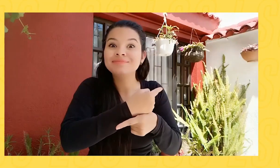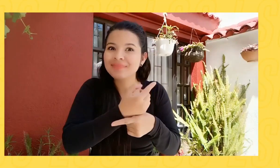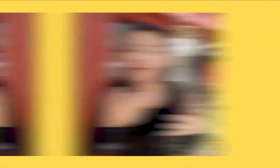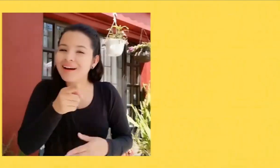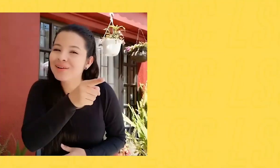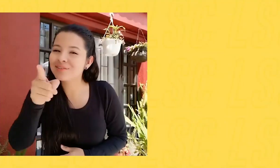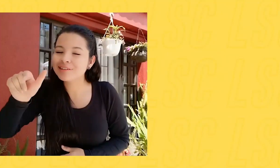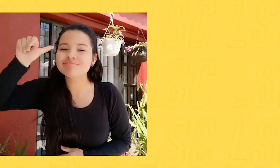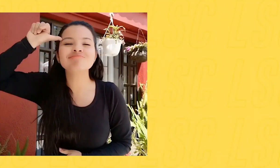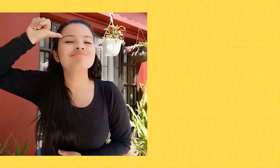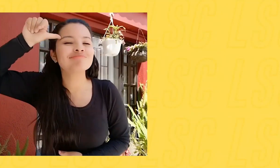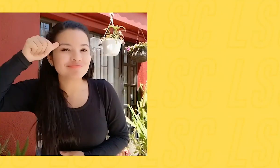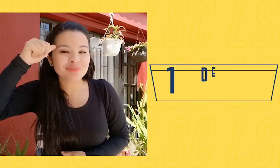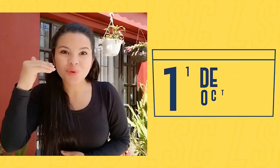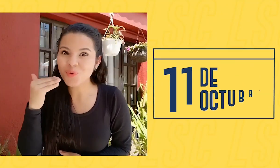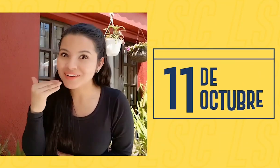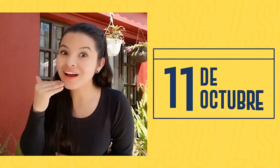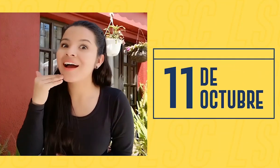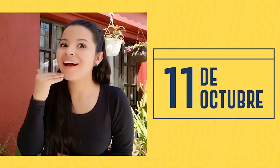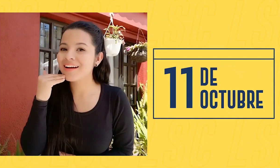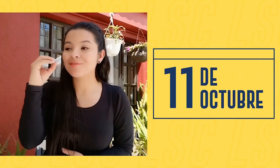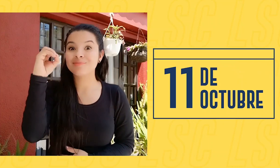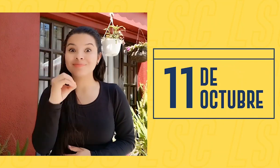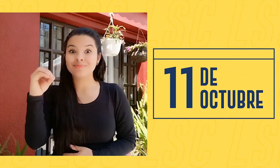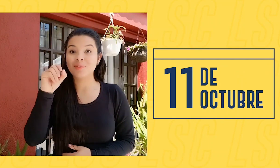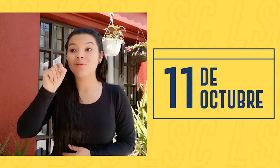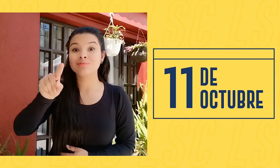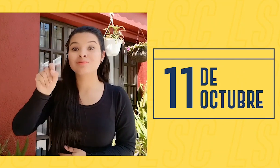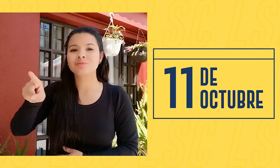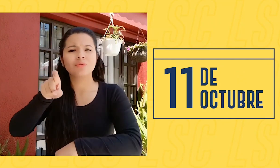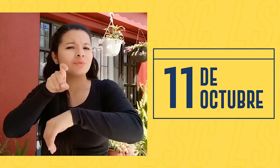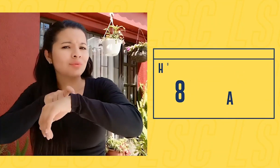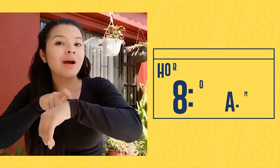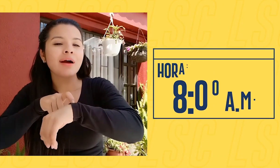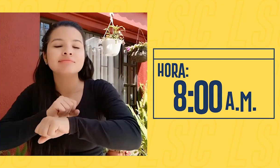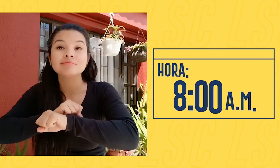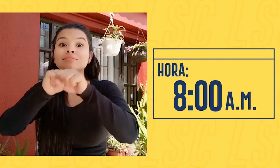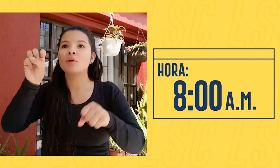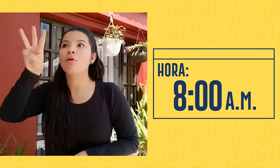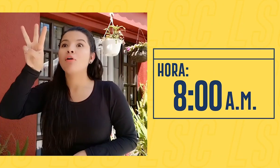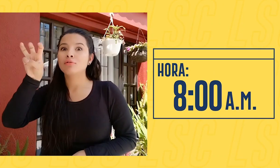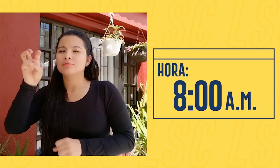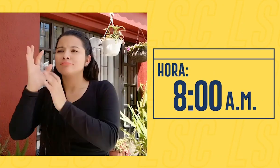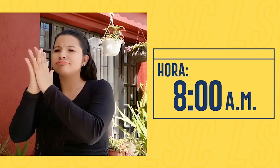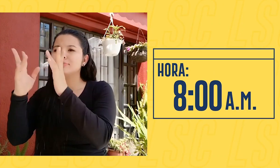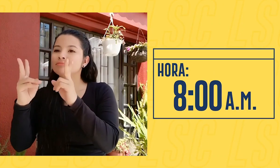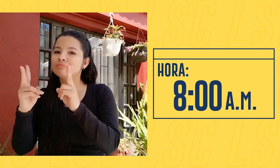Recuerden, esta transmisión será el 11 de octubre desde las 8 de la mañana en